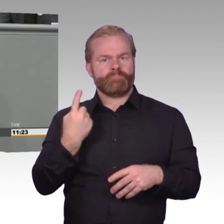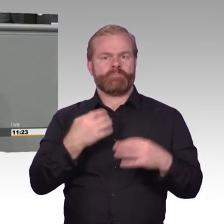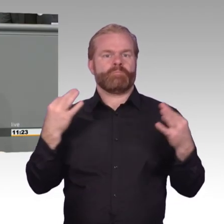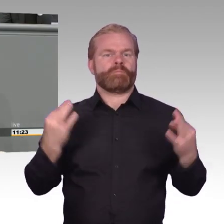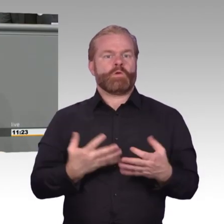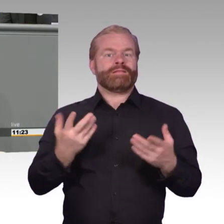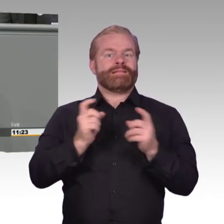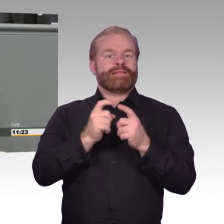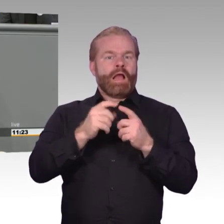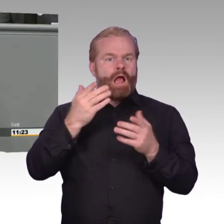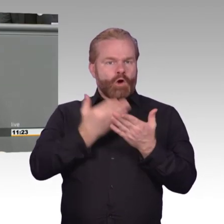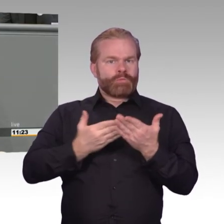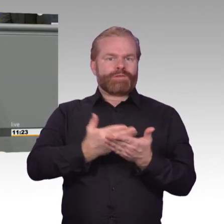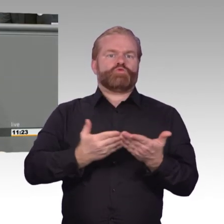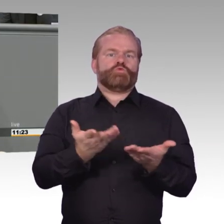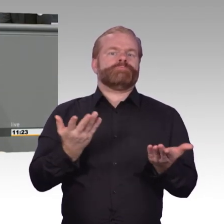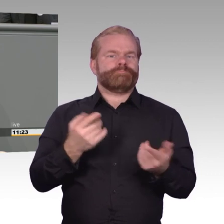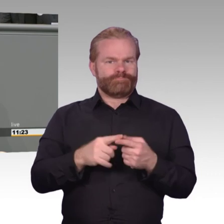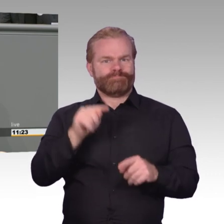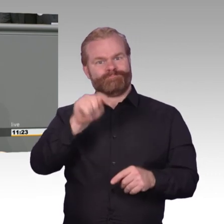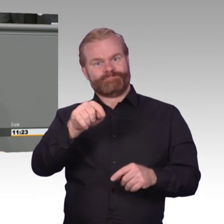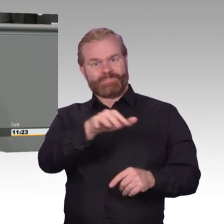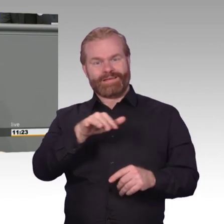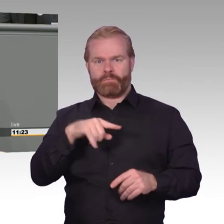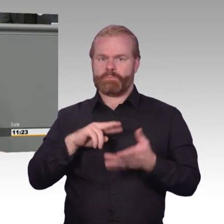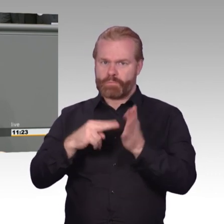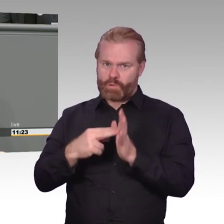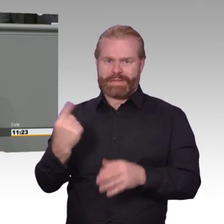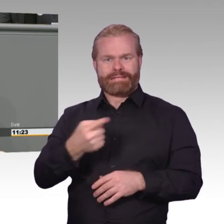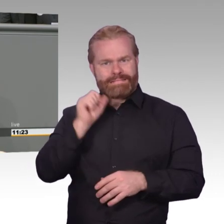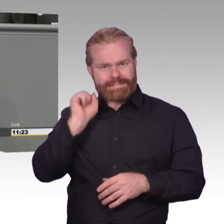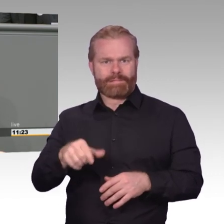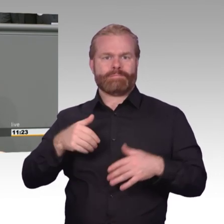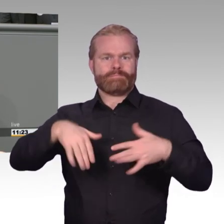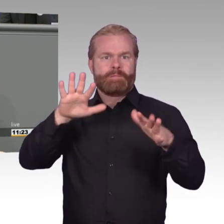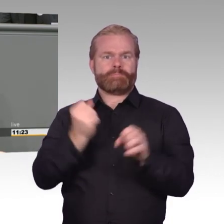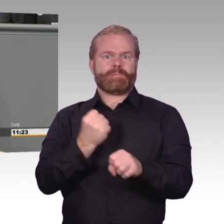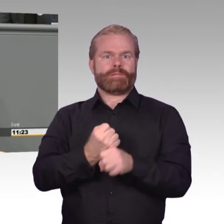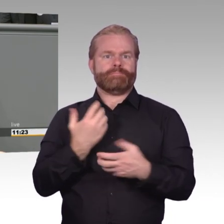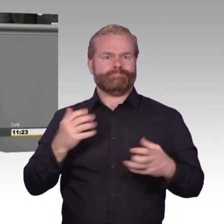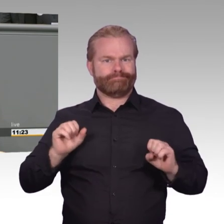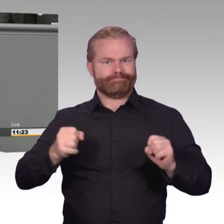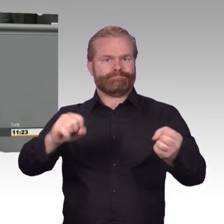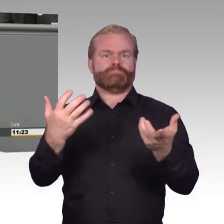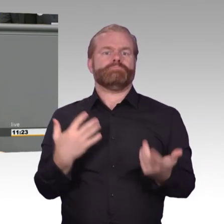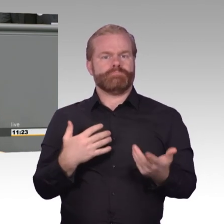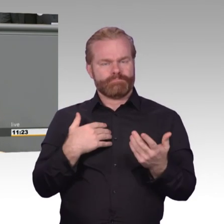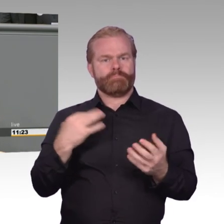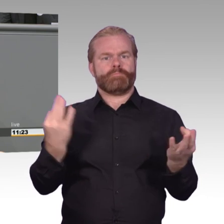mal darüber diskutieren, denn so liberal kommt mir dieser Vorschlag tatsächlich nicht vor. Ich bin aber völlig bei Ihnen, wenn es darum geht, gesetzliche Beschränkungen